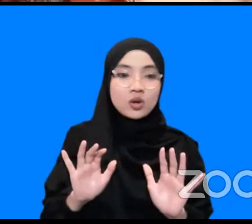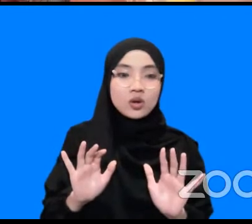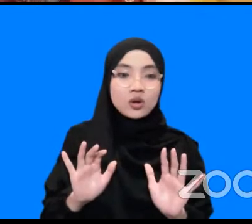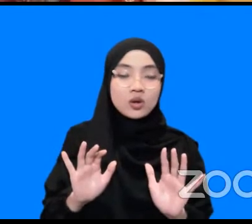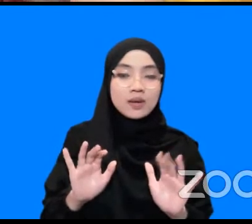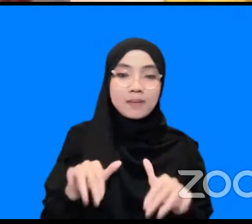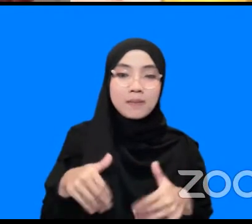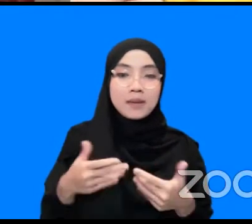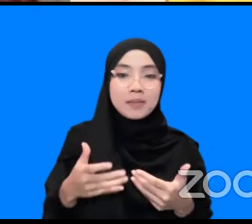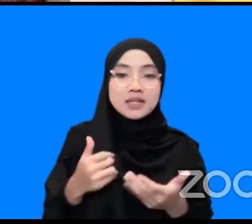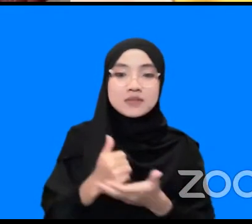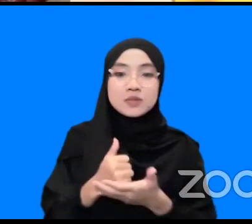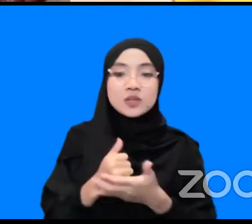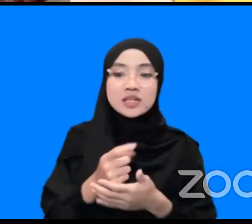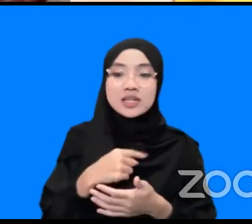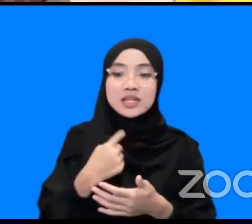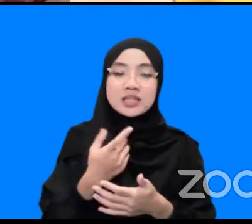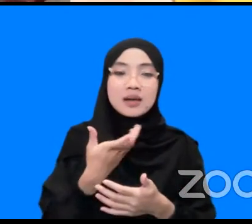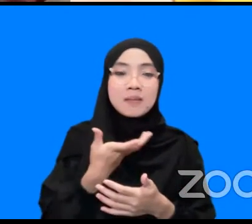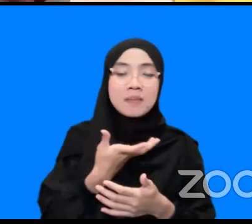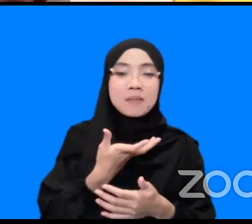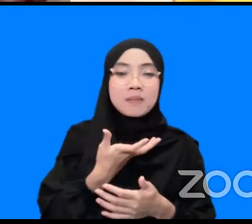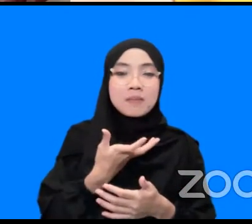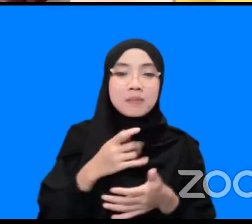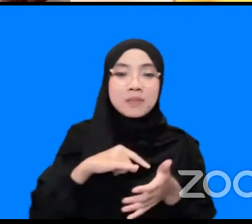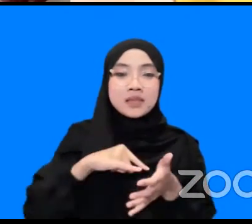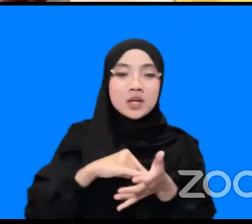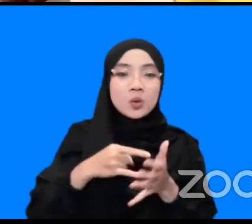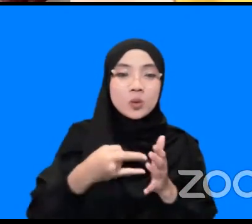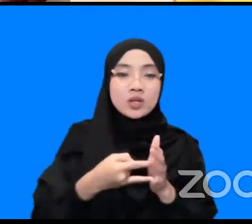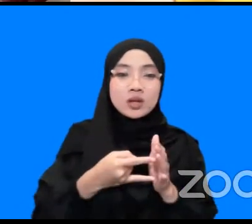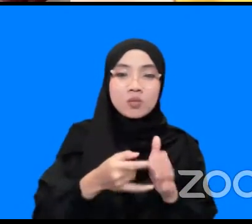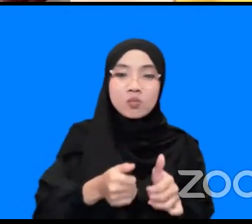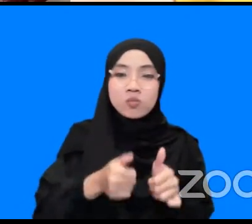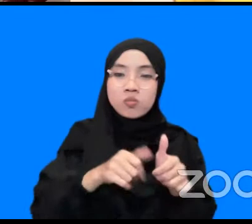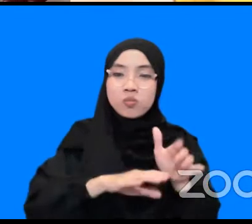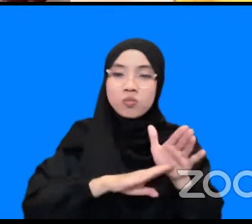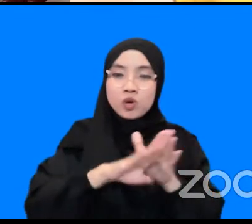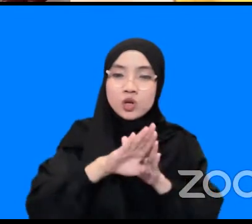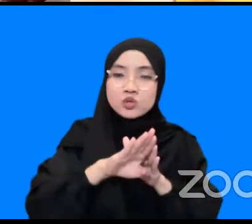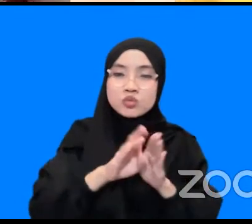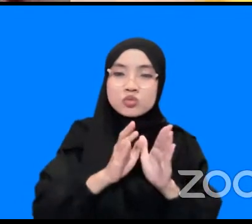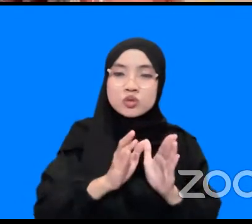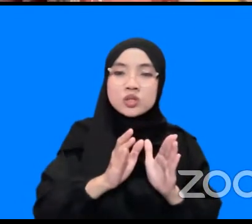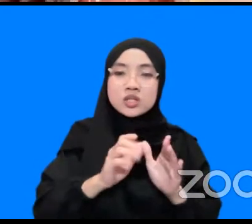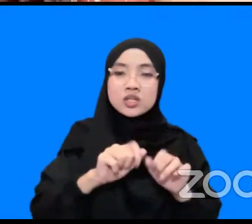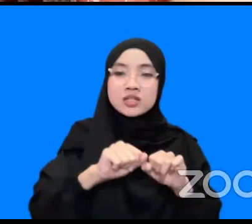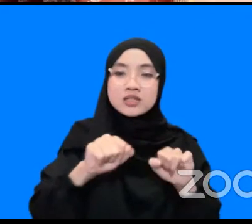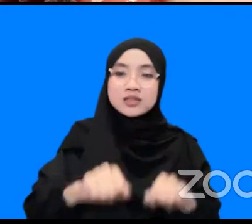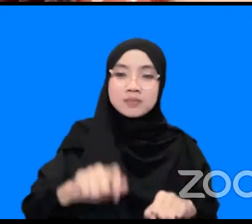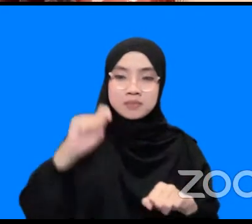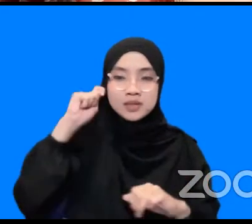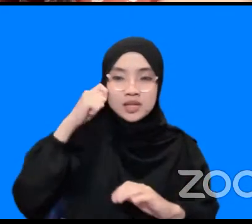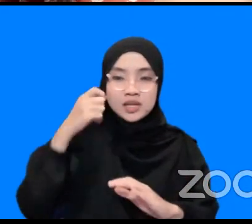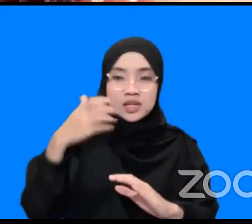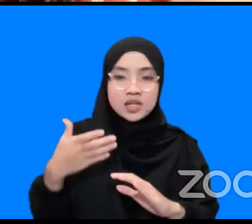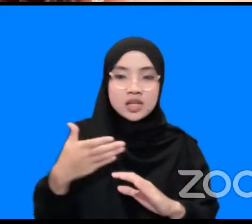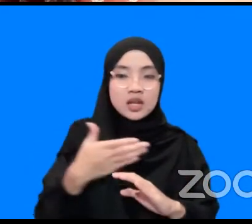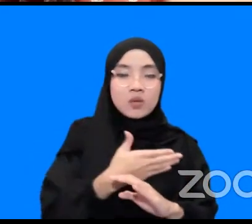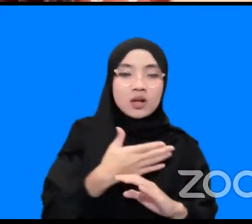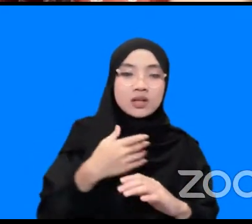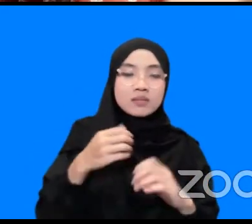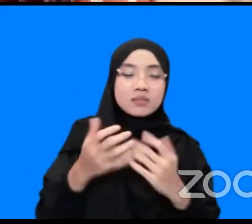bagaimana kita mendeterminasi teknologi canggih yang bentuk sistem peringatan dini tsunami ini pada